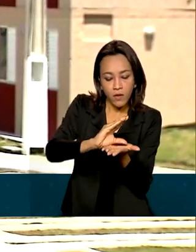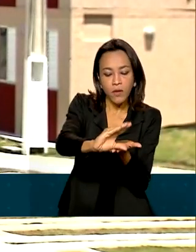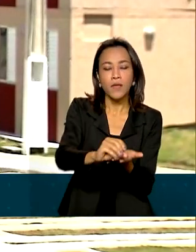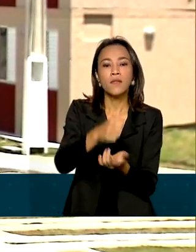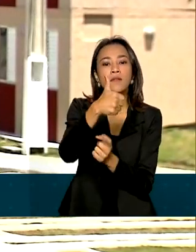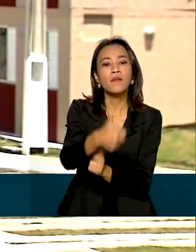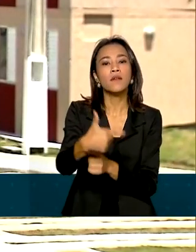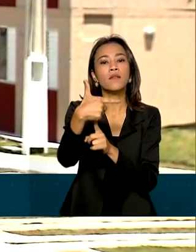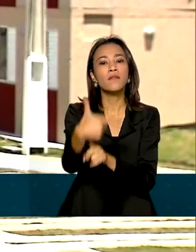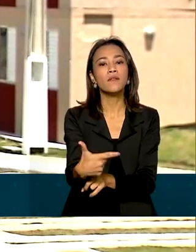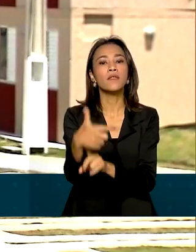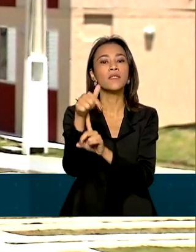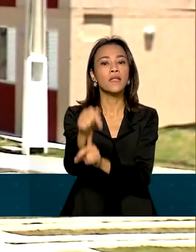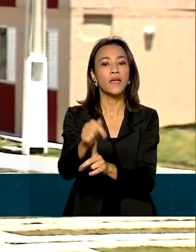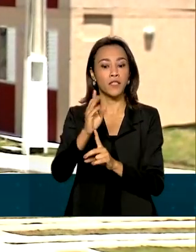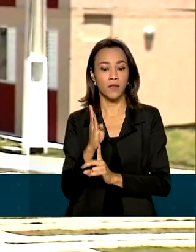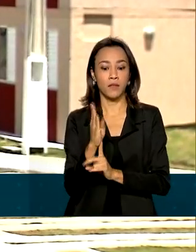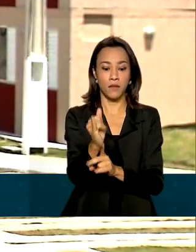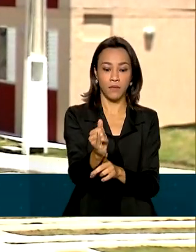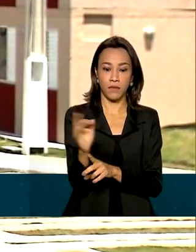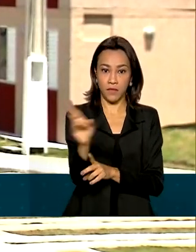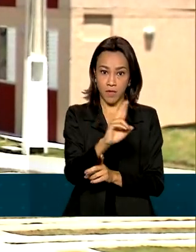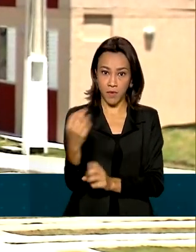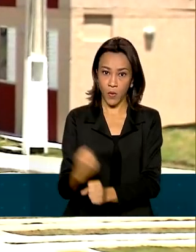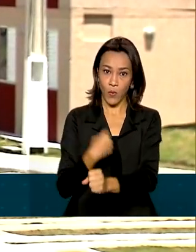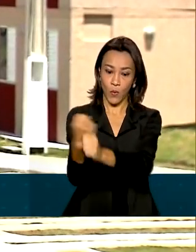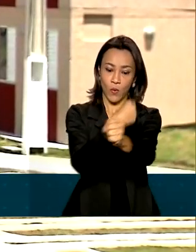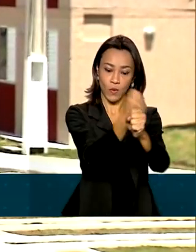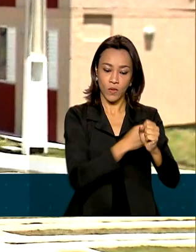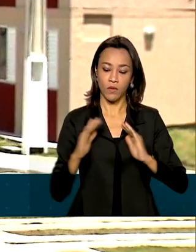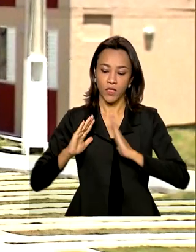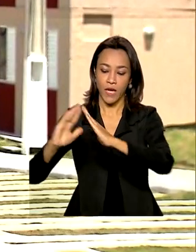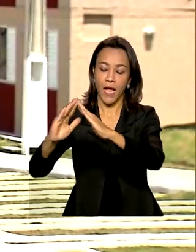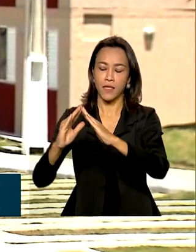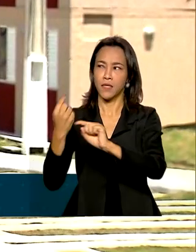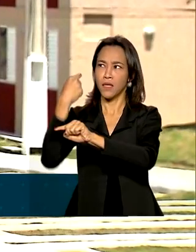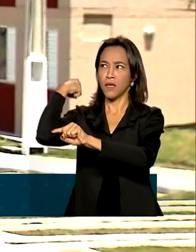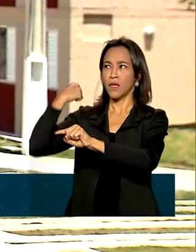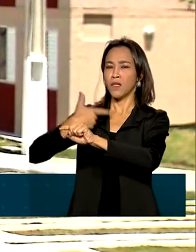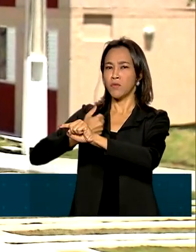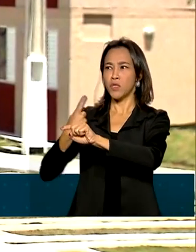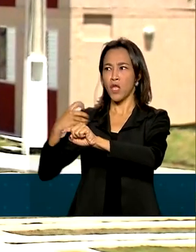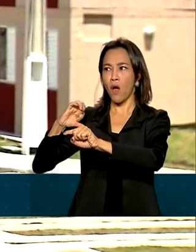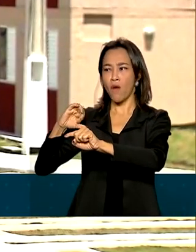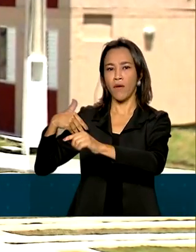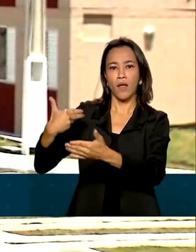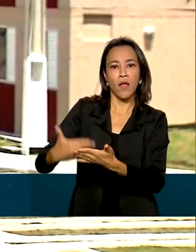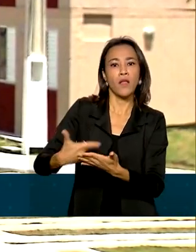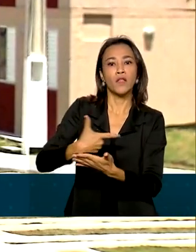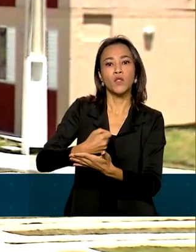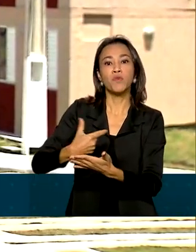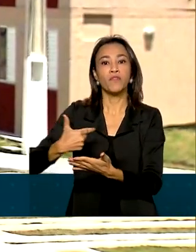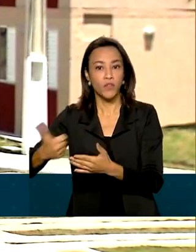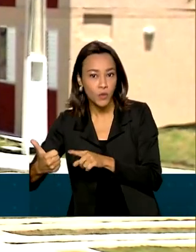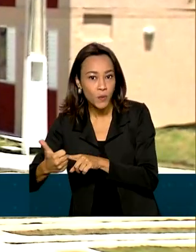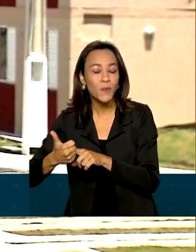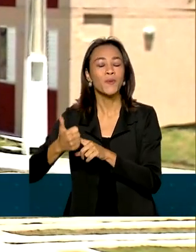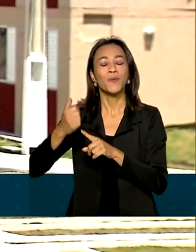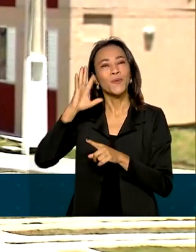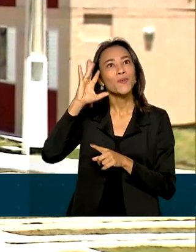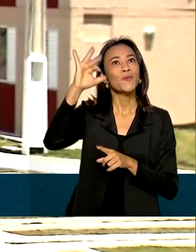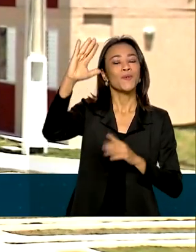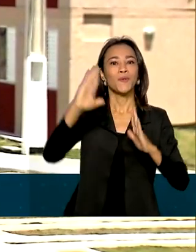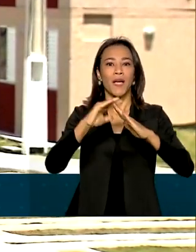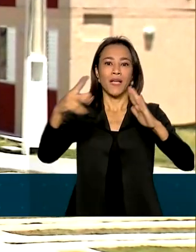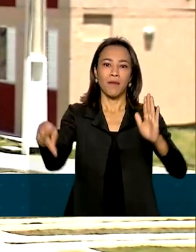bilhões de reais na construção de moradias de 2019 a 2021, realizando o sonho da casa própria